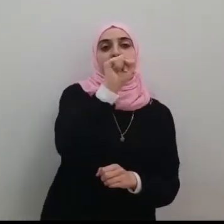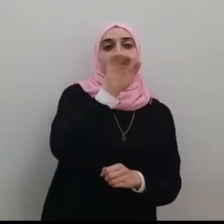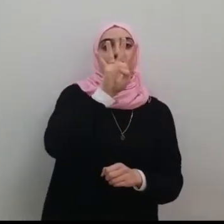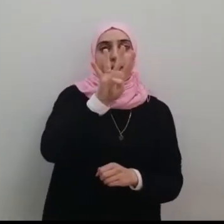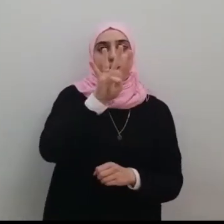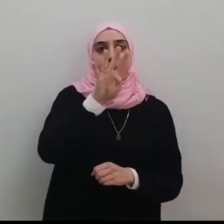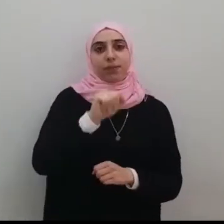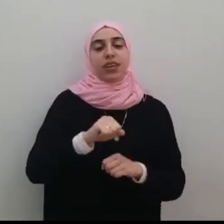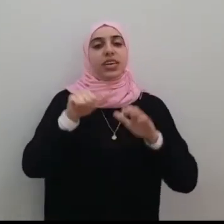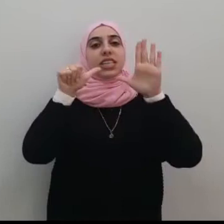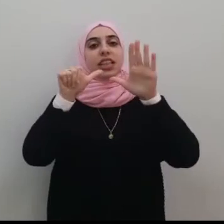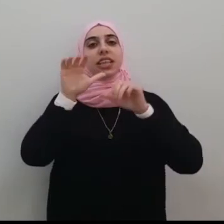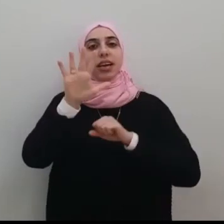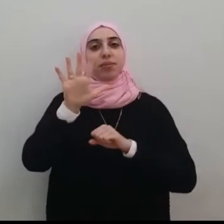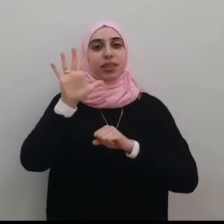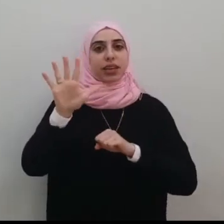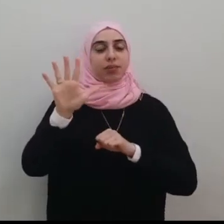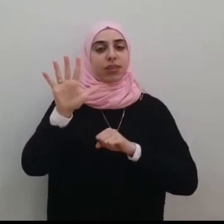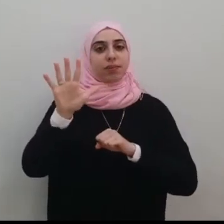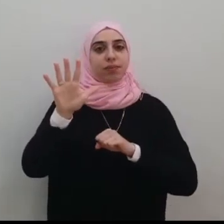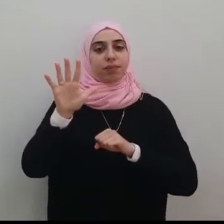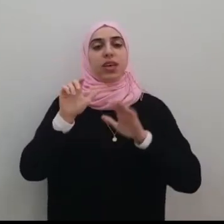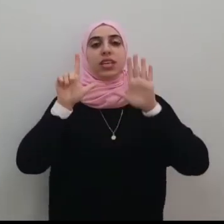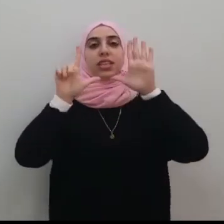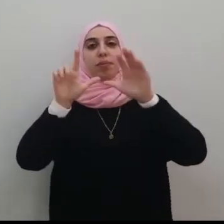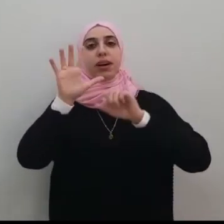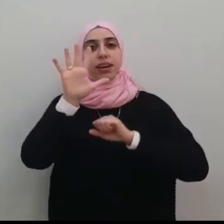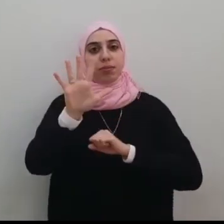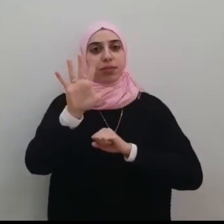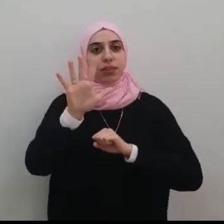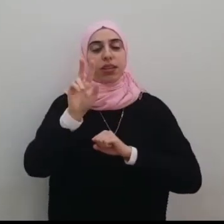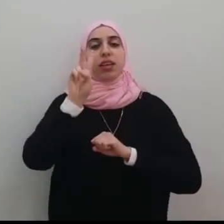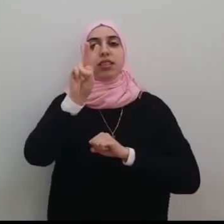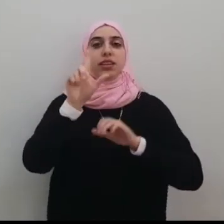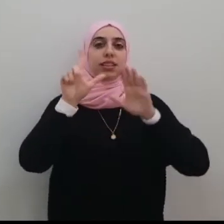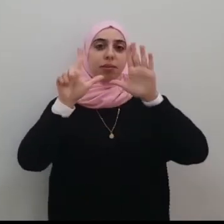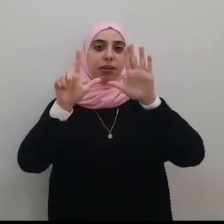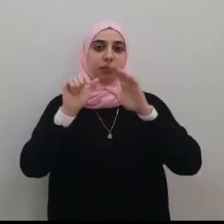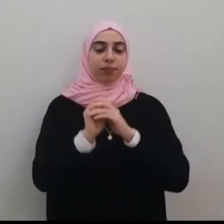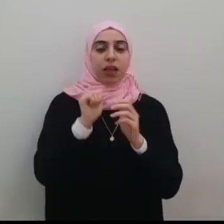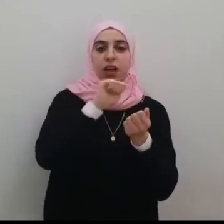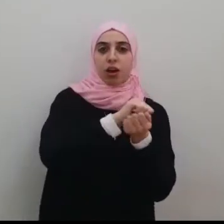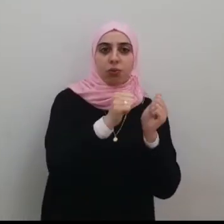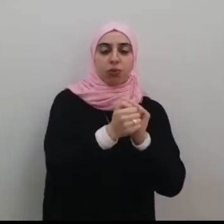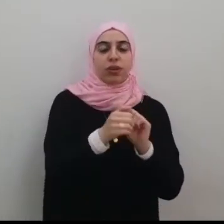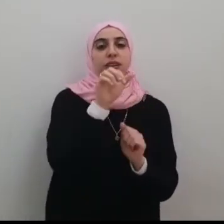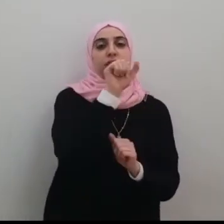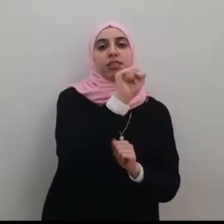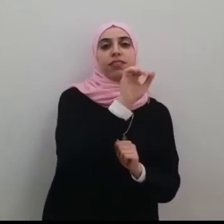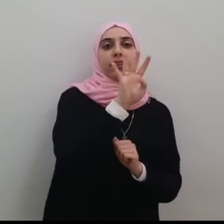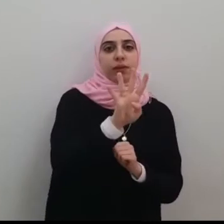-655-7527 أو 04